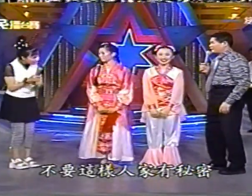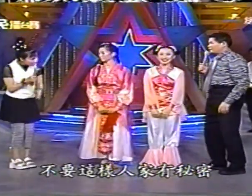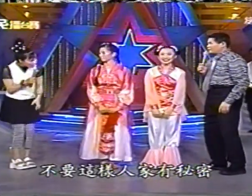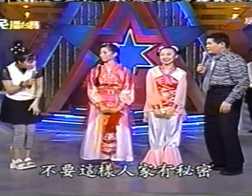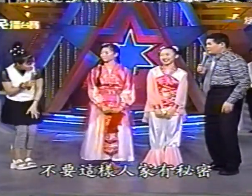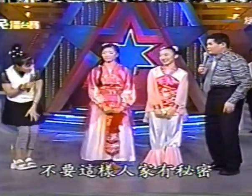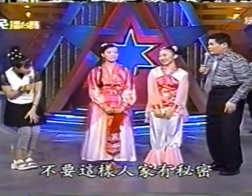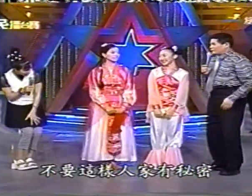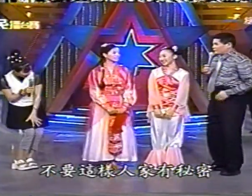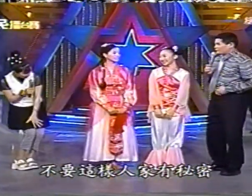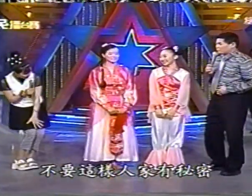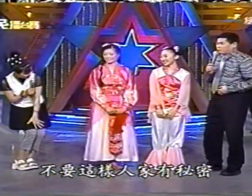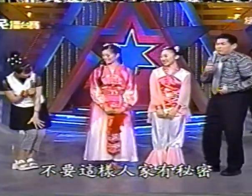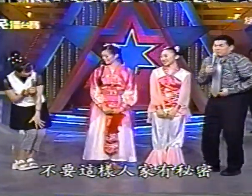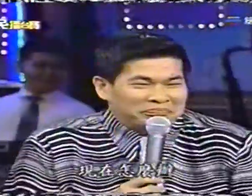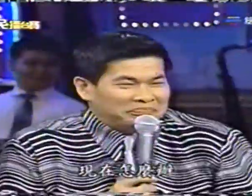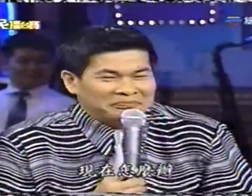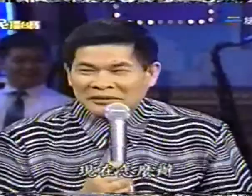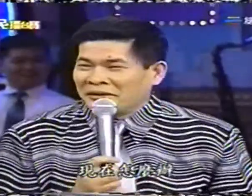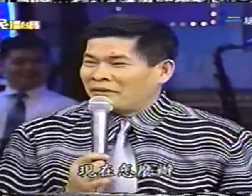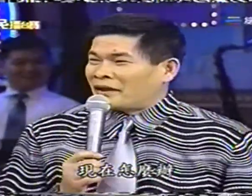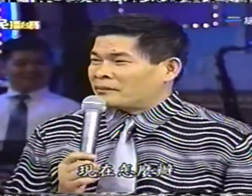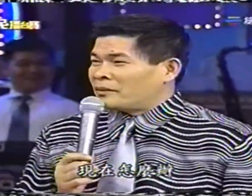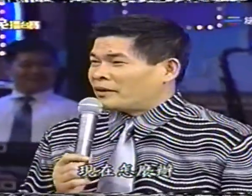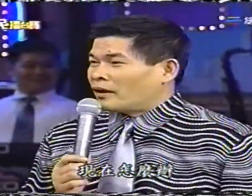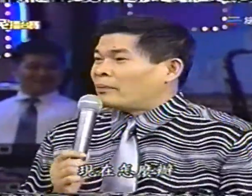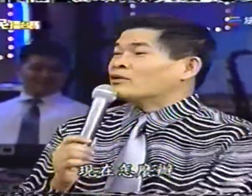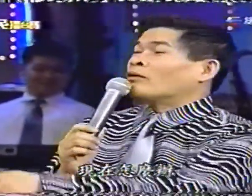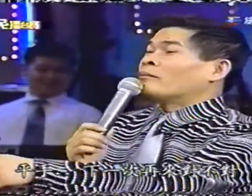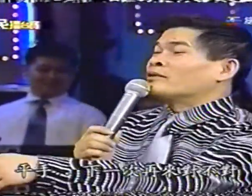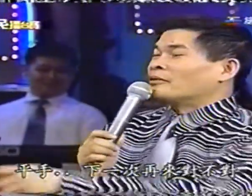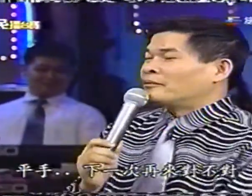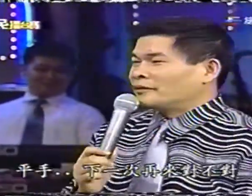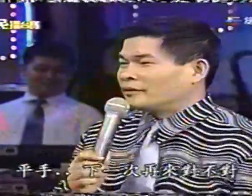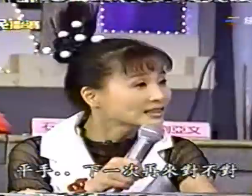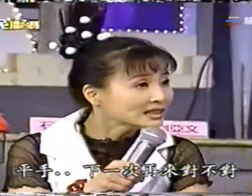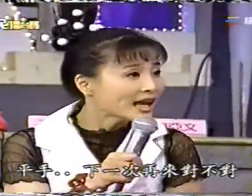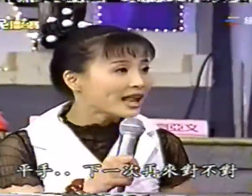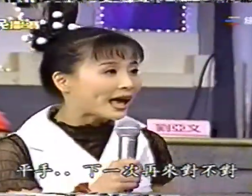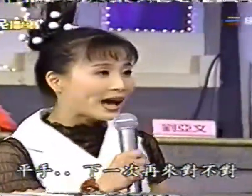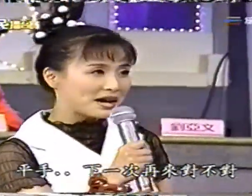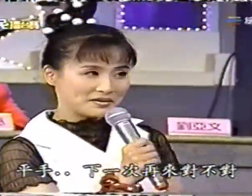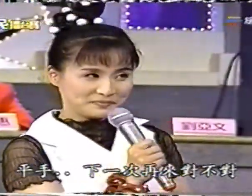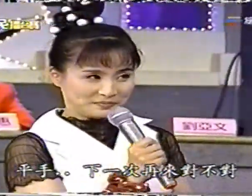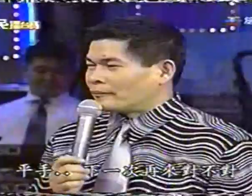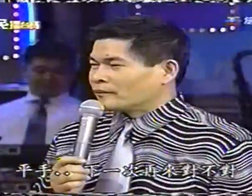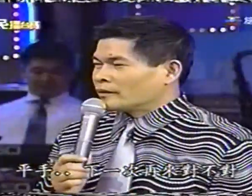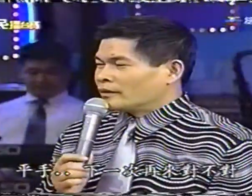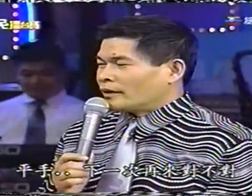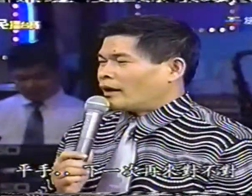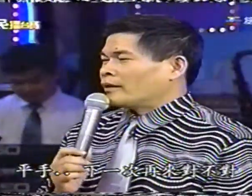不要這樣人家有秘密耶好啦 現在要怎麼平手啦 平